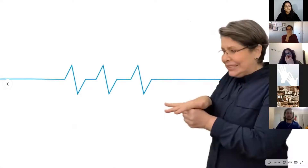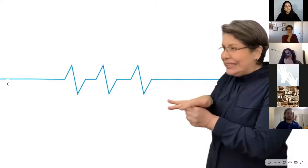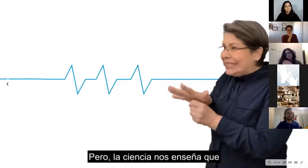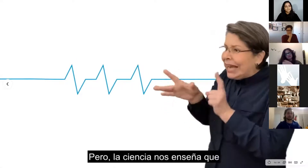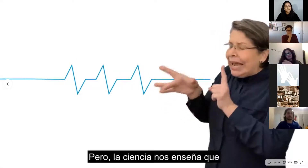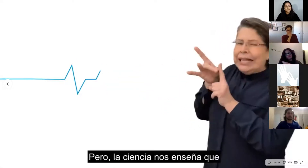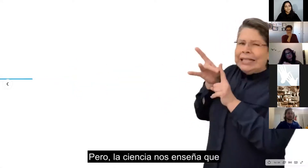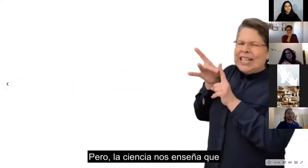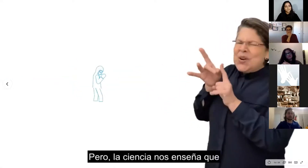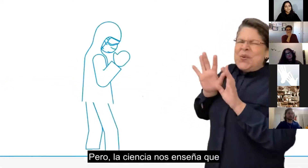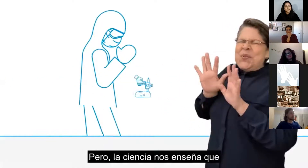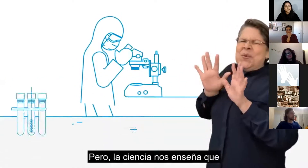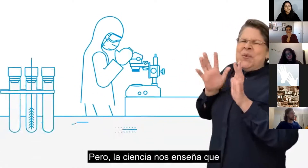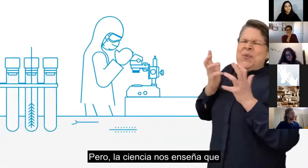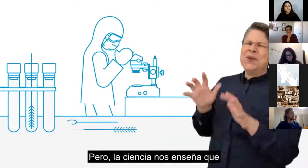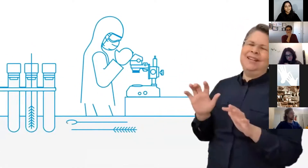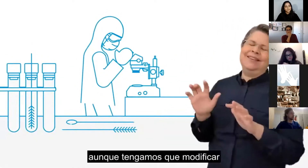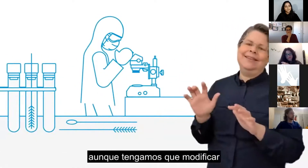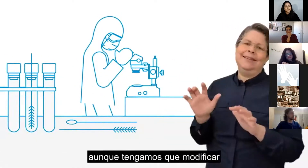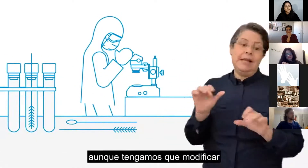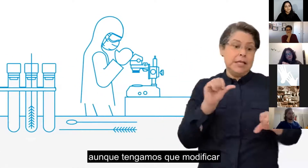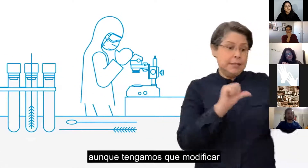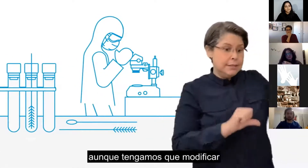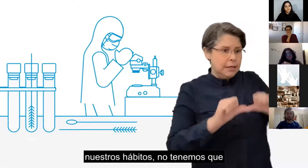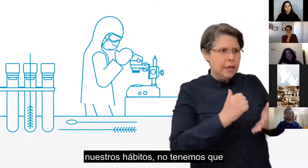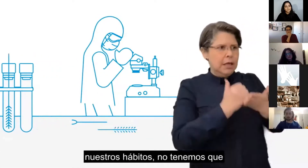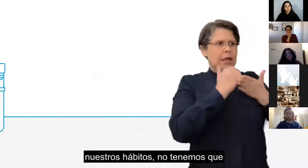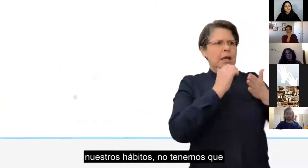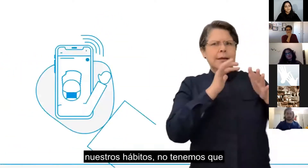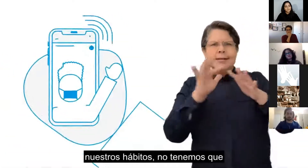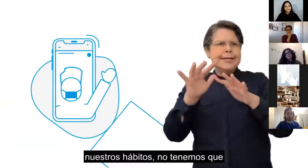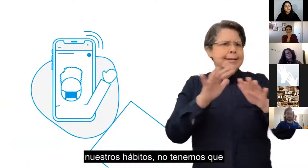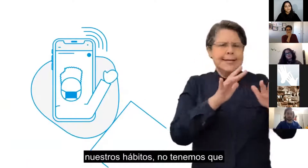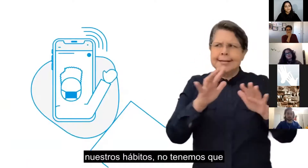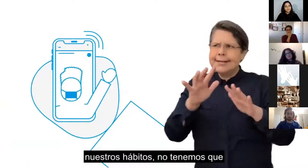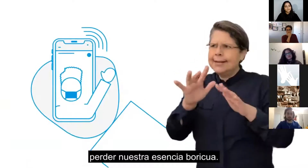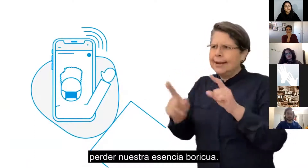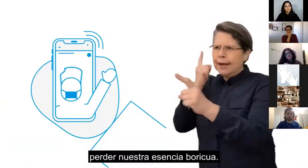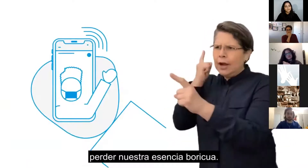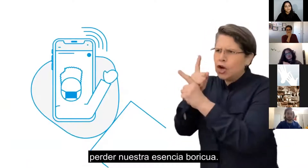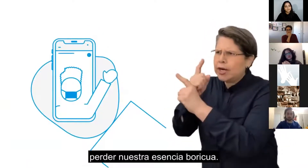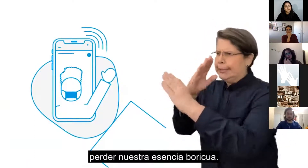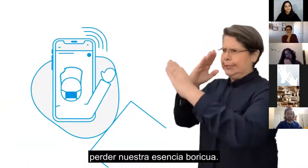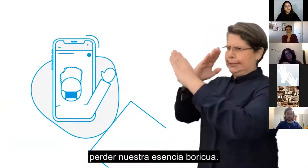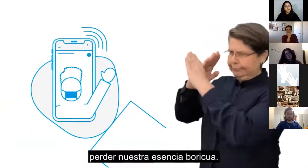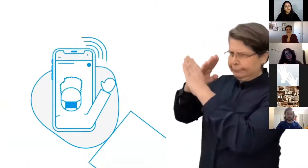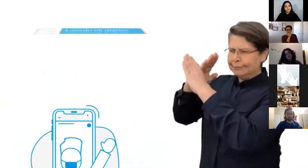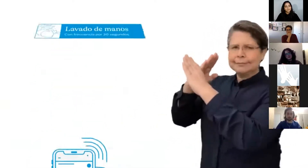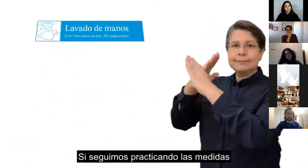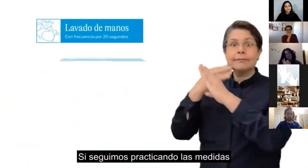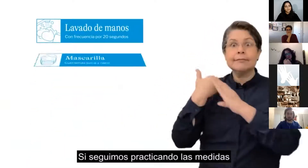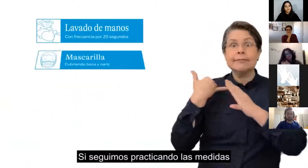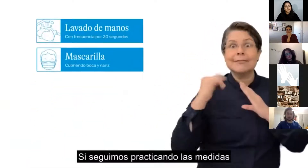Pero la ciencia nos enseña que, aunque tengamos que modificar nuestros hábitos, no tenemos que perder nuestra esencia boricua.